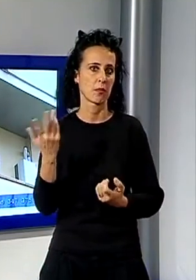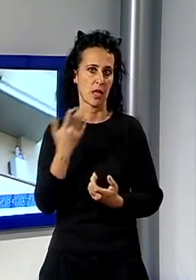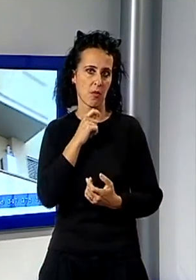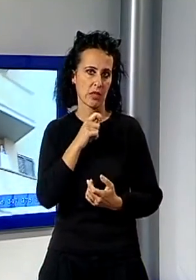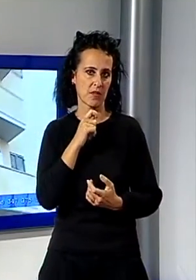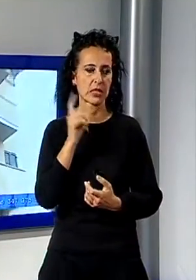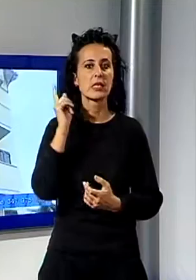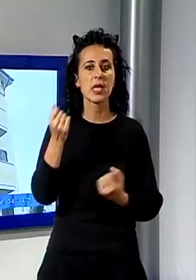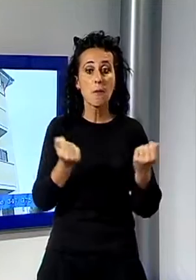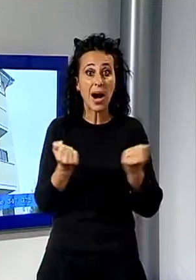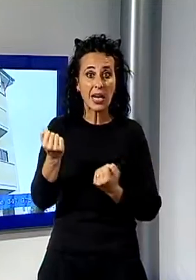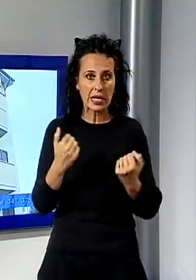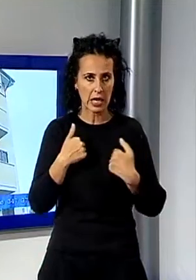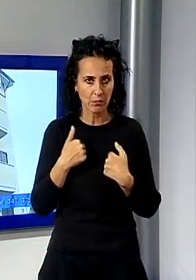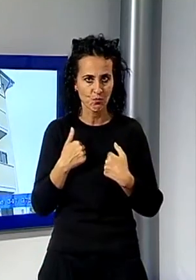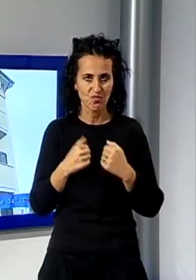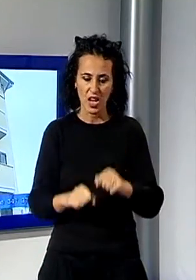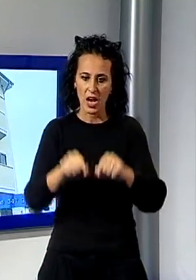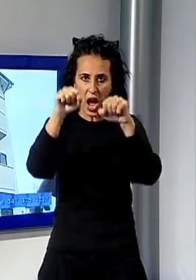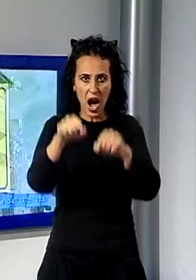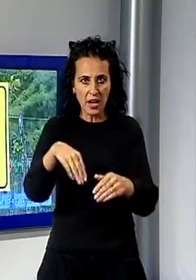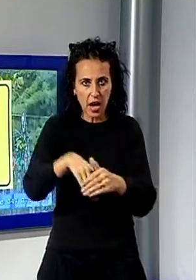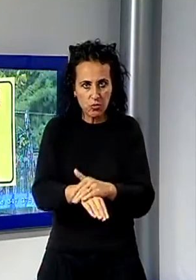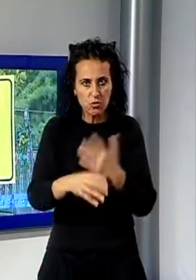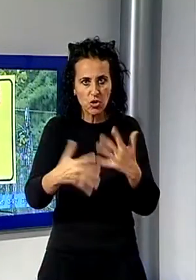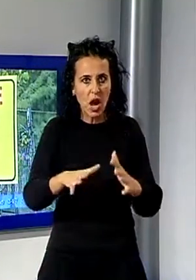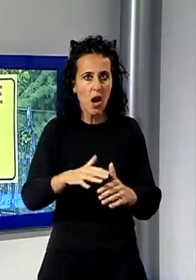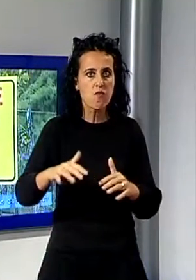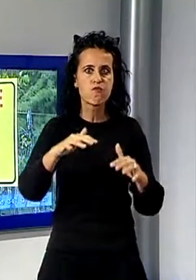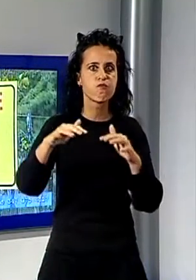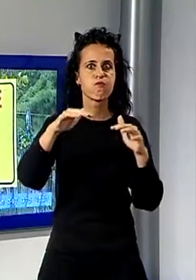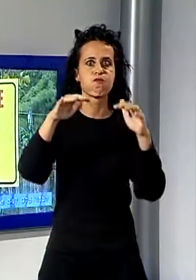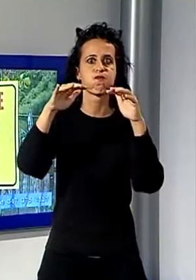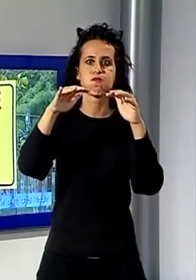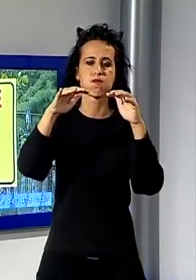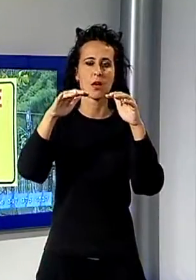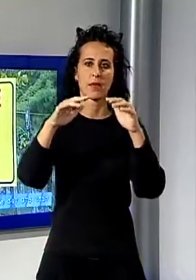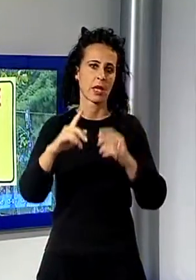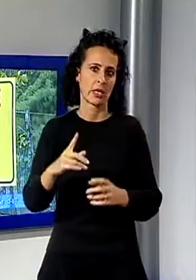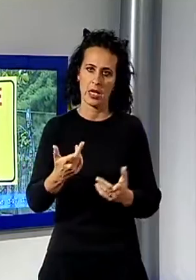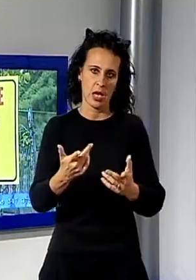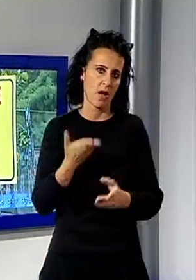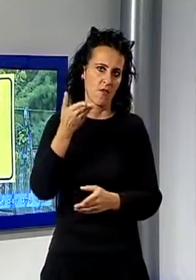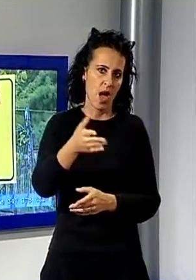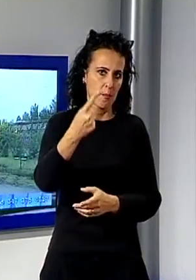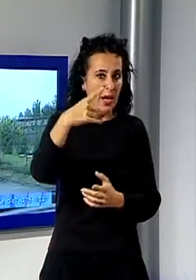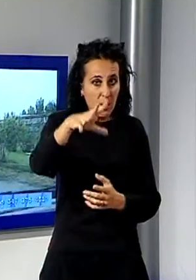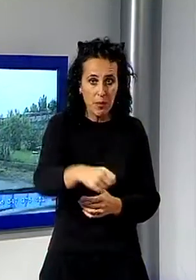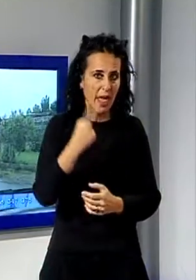casa o nel parcheggio sotterraneo non mi devo prodigare a salvarla, perché l'acqua quando arriva, arriva in tempi molto brevi, quindi